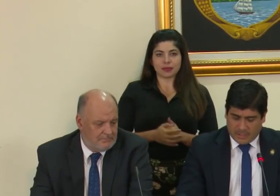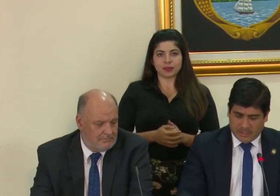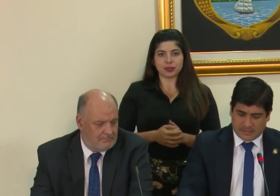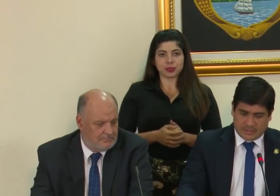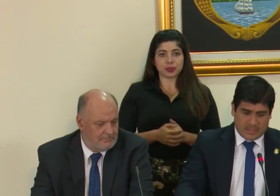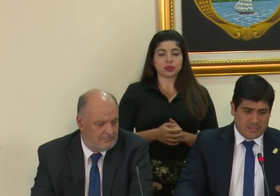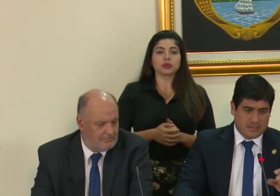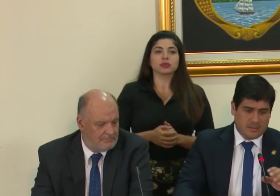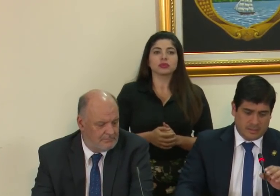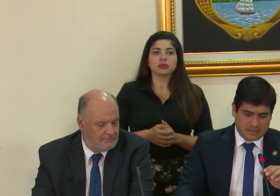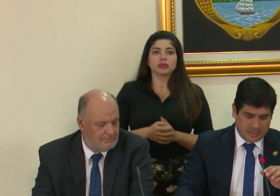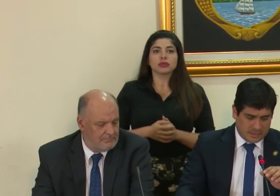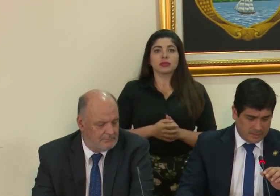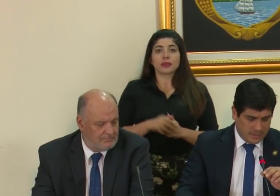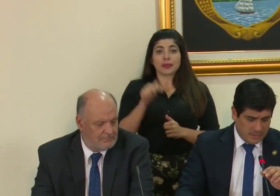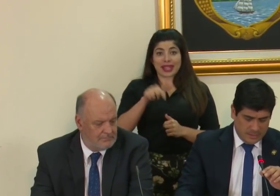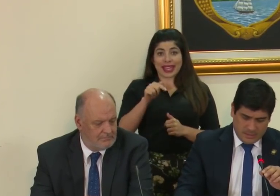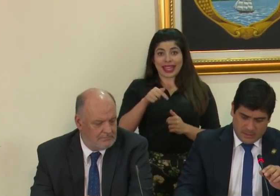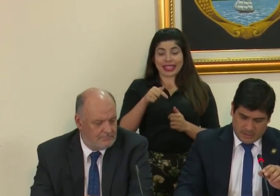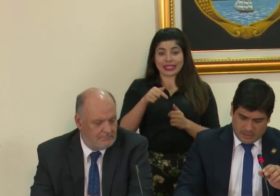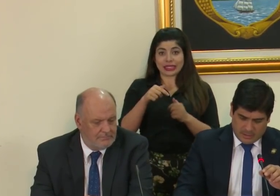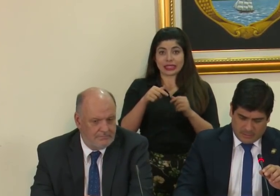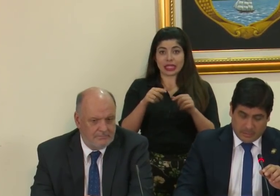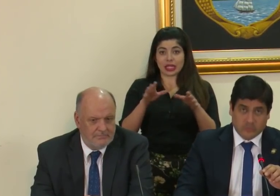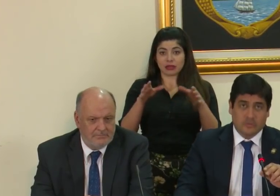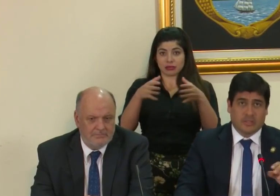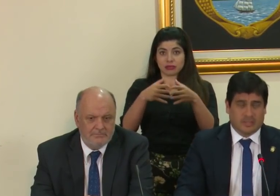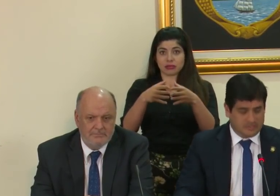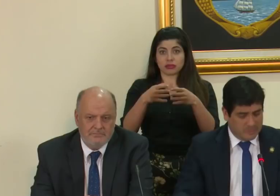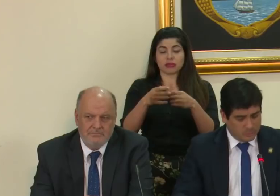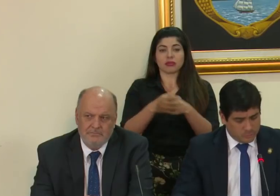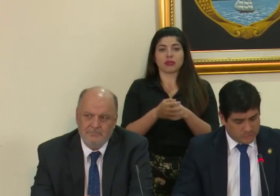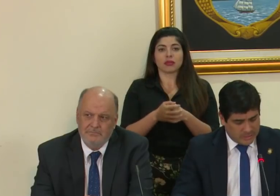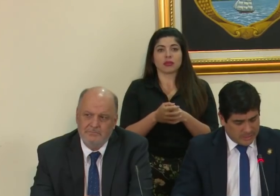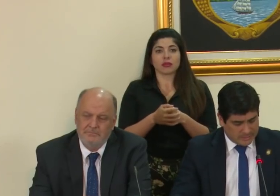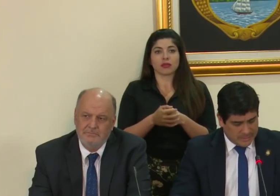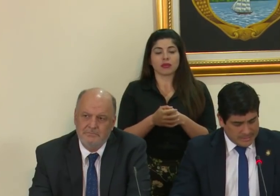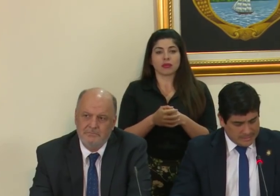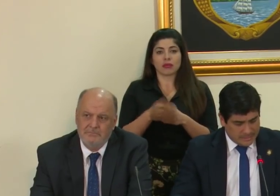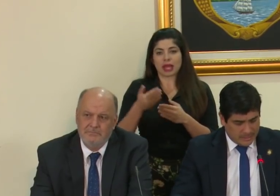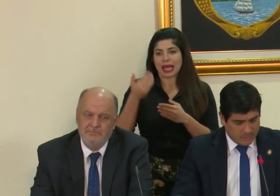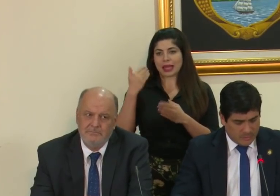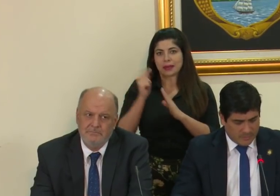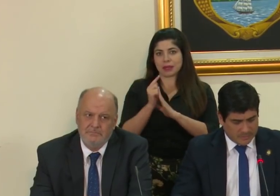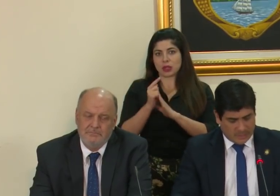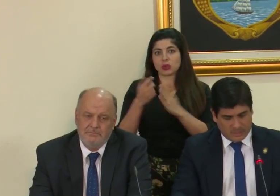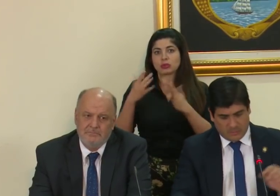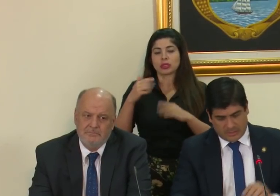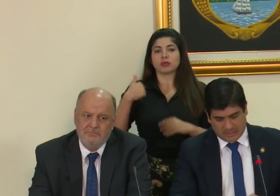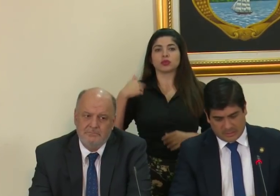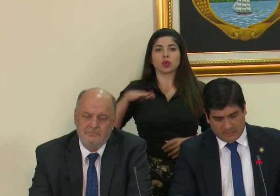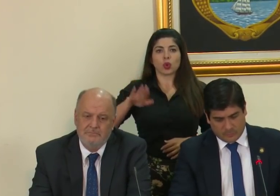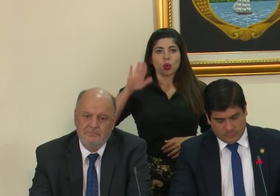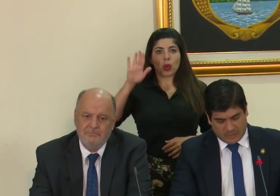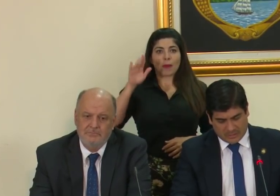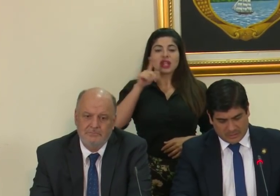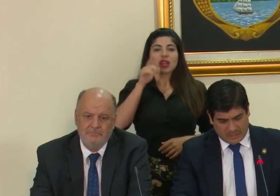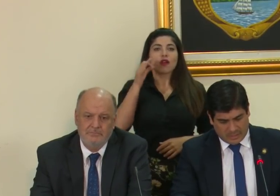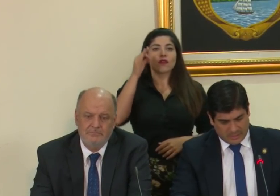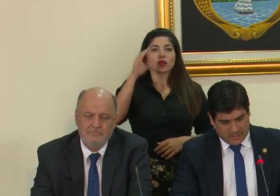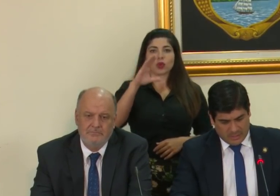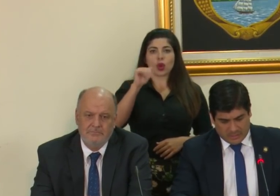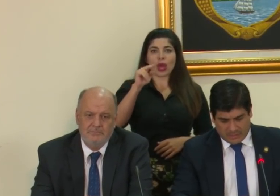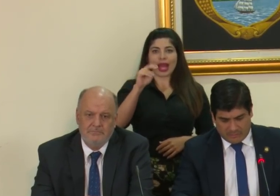En esta cartera, minutos atrás, he juramentado a quien será el futuro